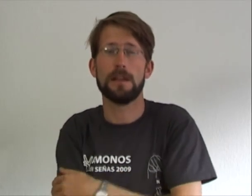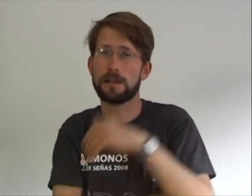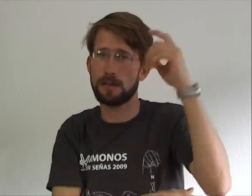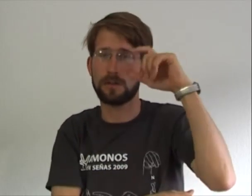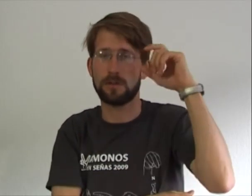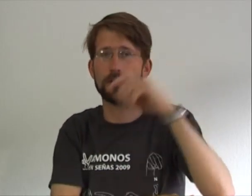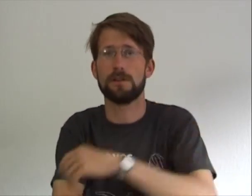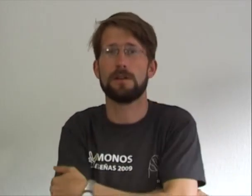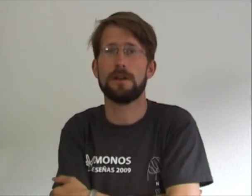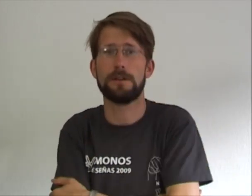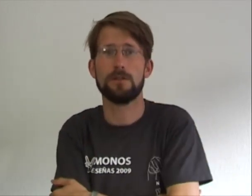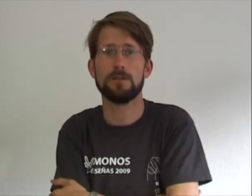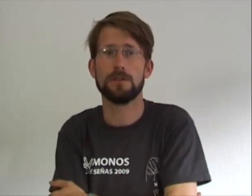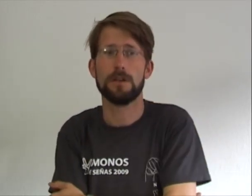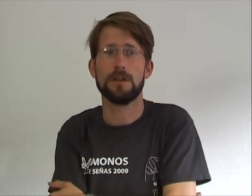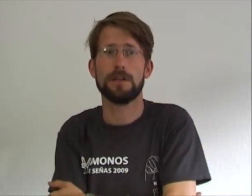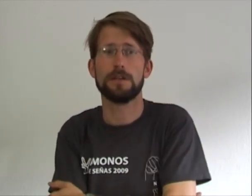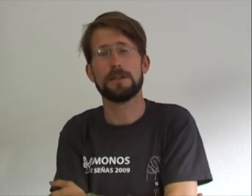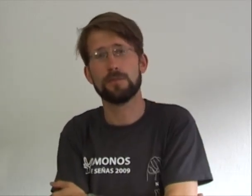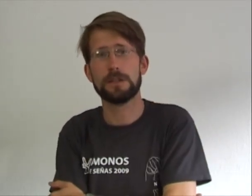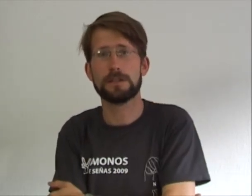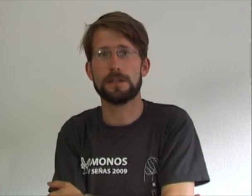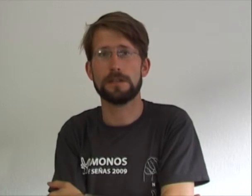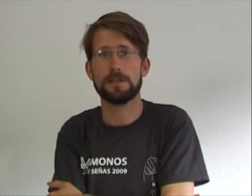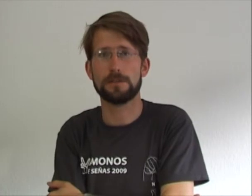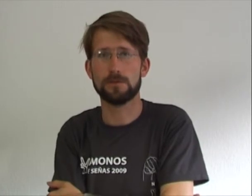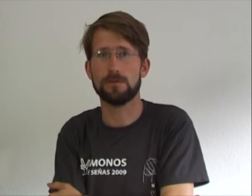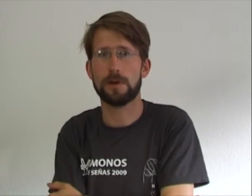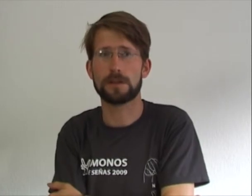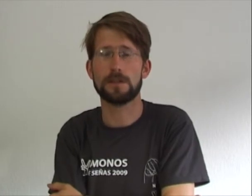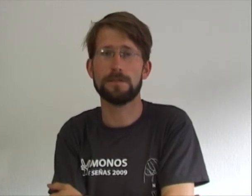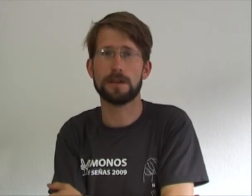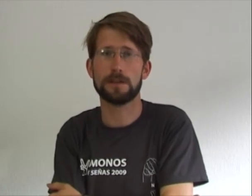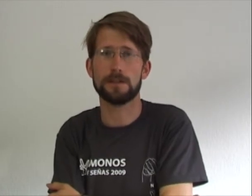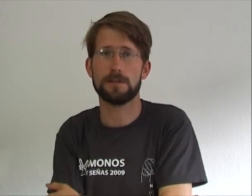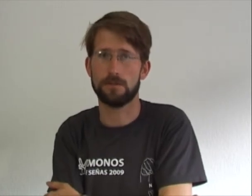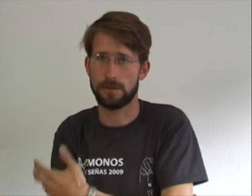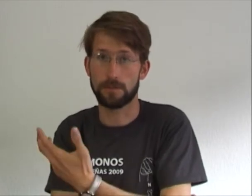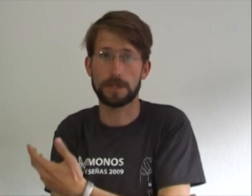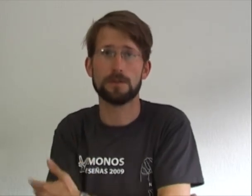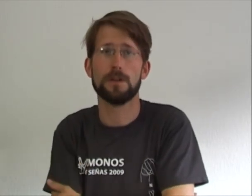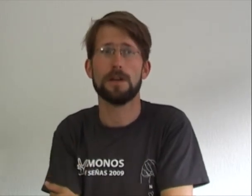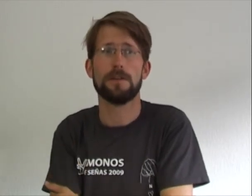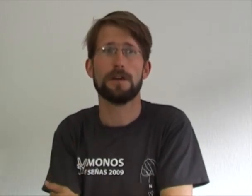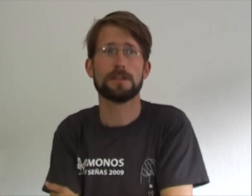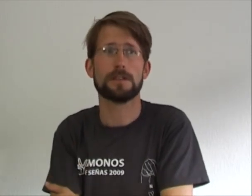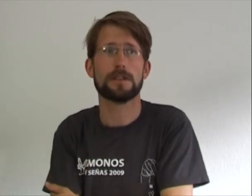larga, con anteojos. Y después, en la segunda parte del viaje, del proyecto, va a ser